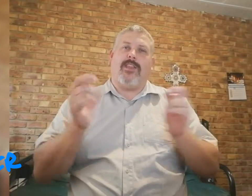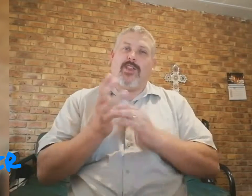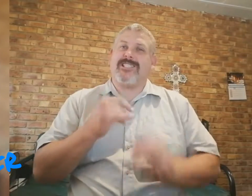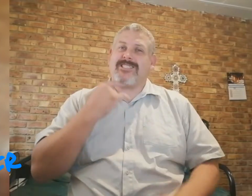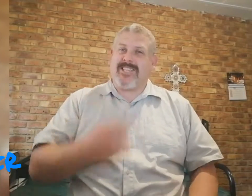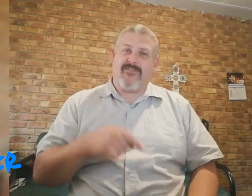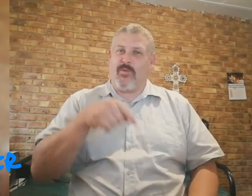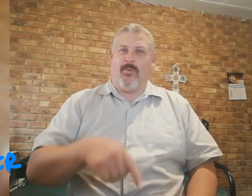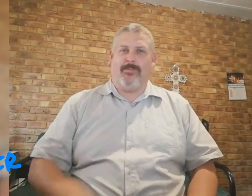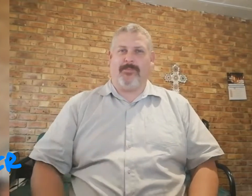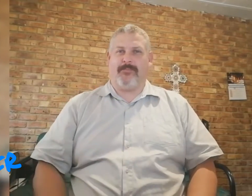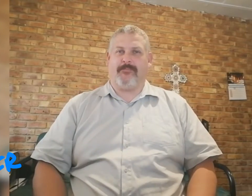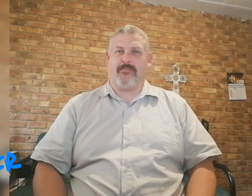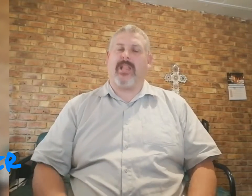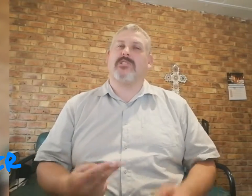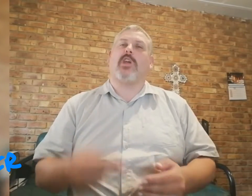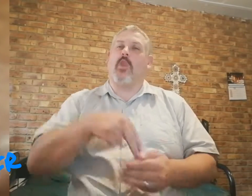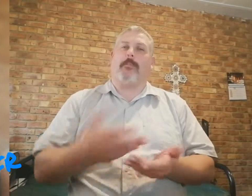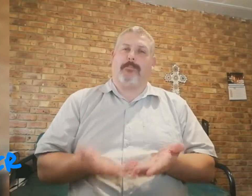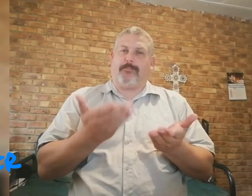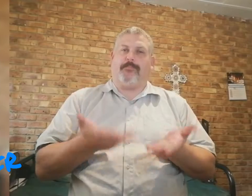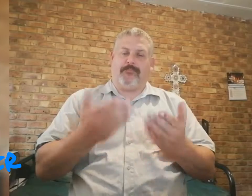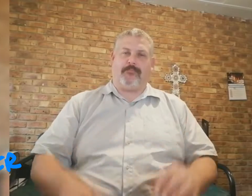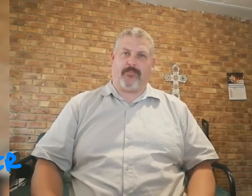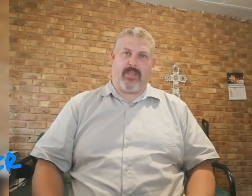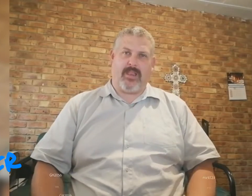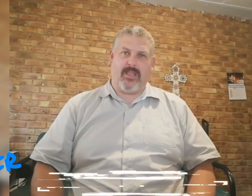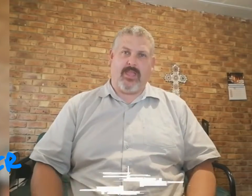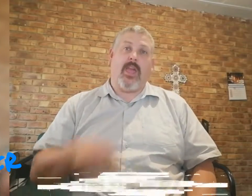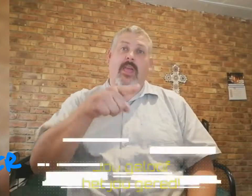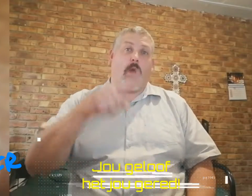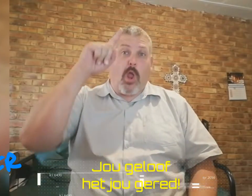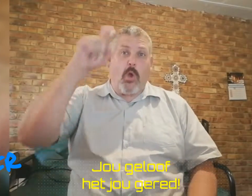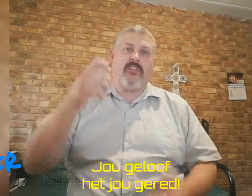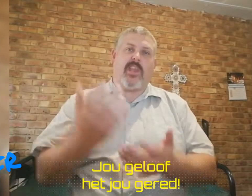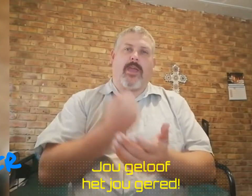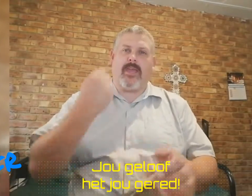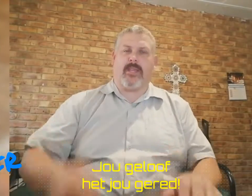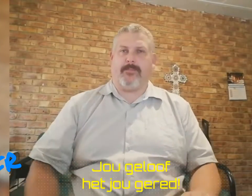Jesus sê vir hom, staan op, jou geloof het jou gehet,